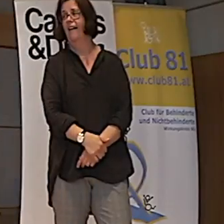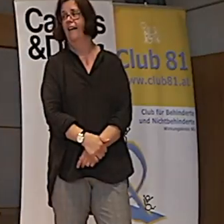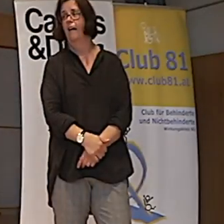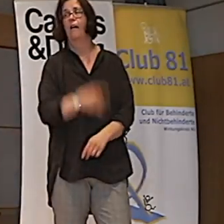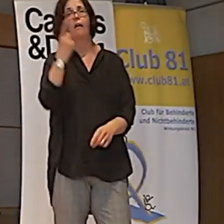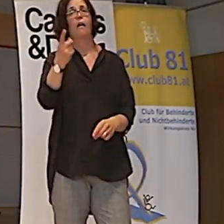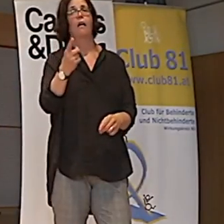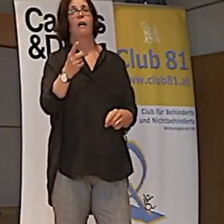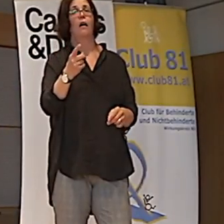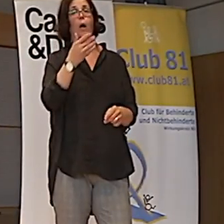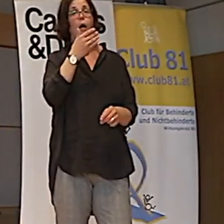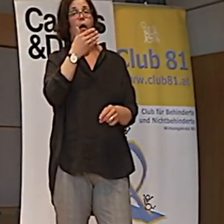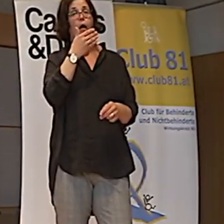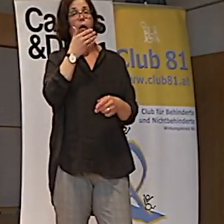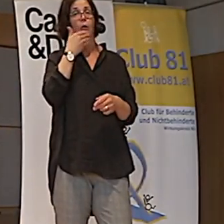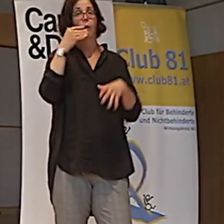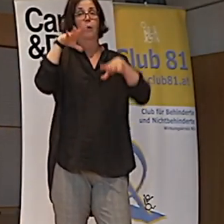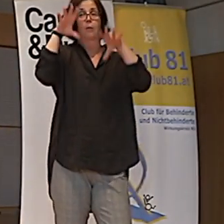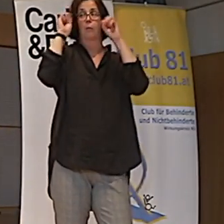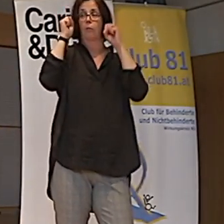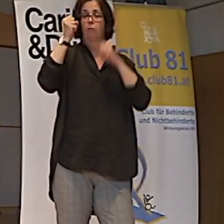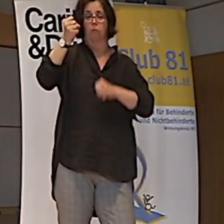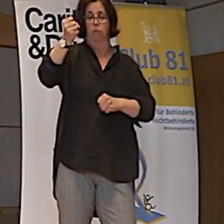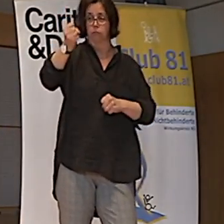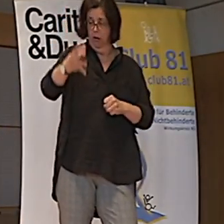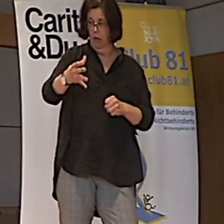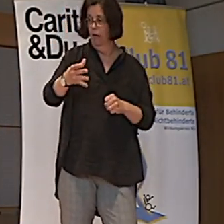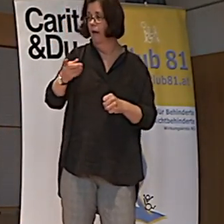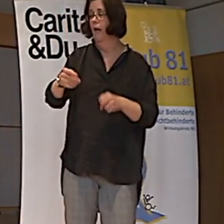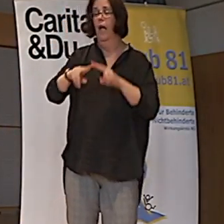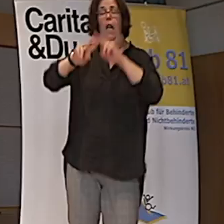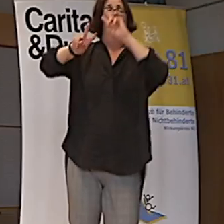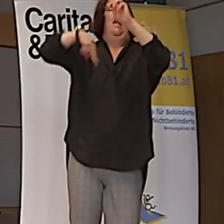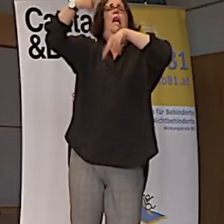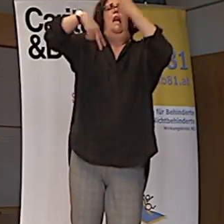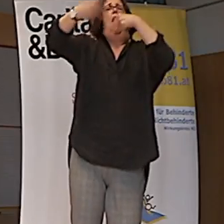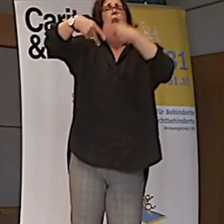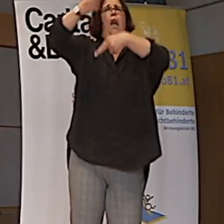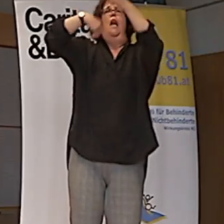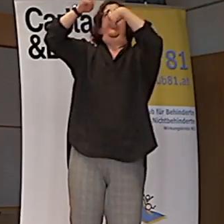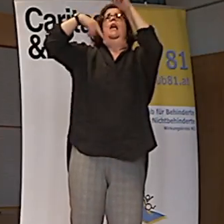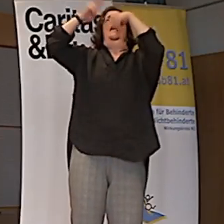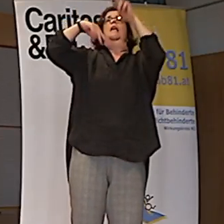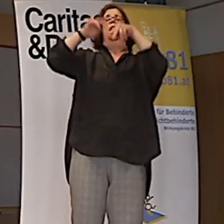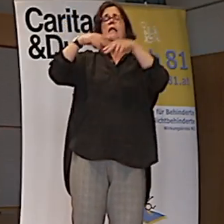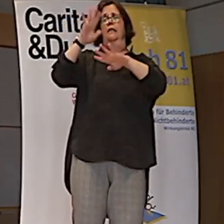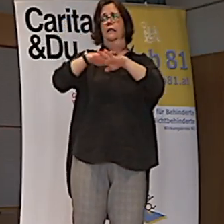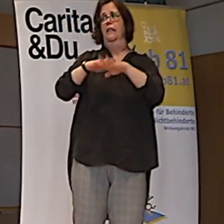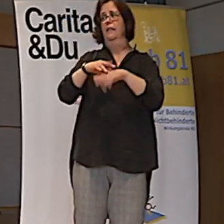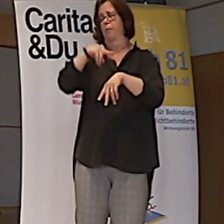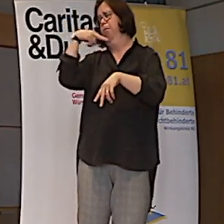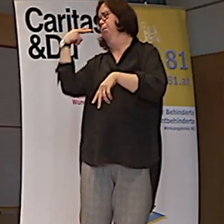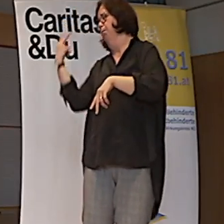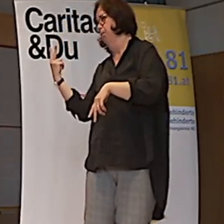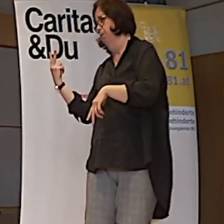Der hat das irgendwie mitgekriegt und hat seine Zeitung fallen lassen. Und hat dann einen salto mortale rückwärts von seinem Barocker runter